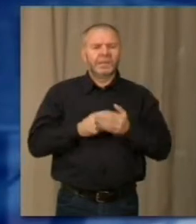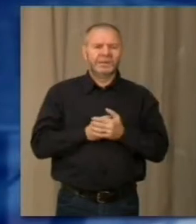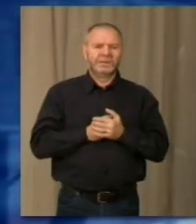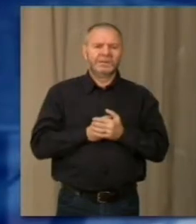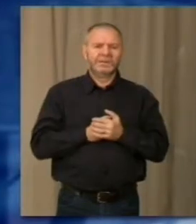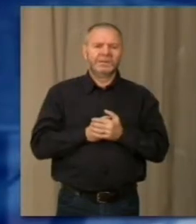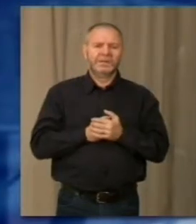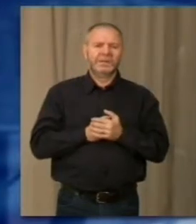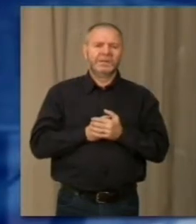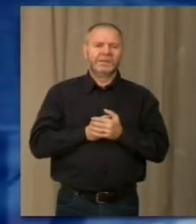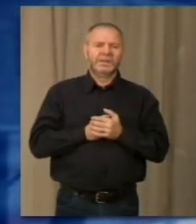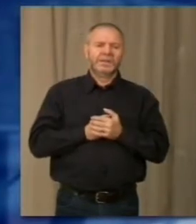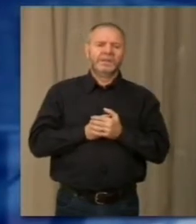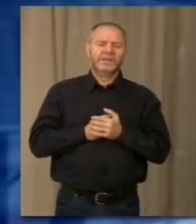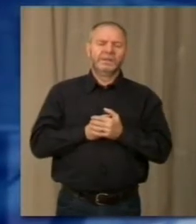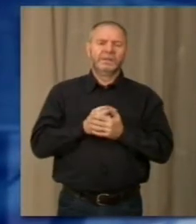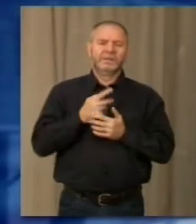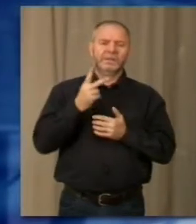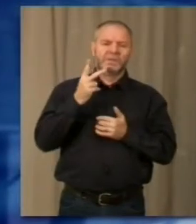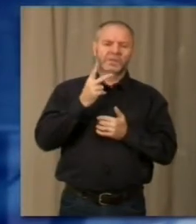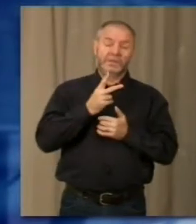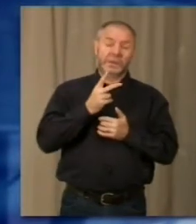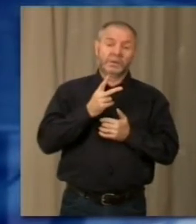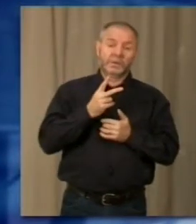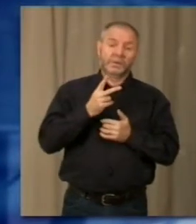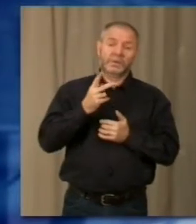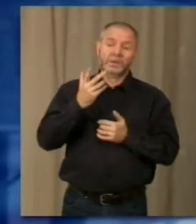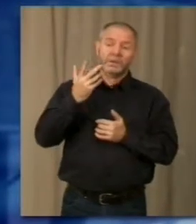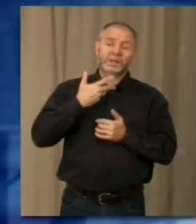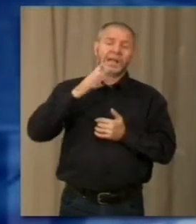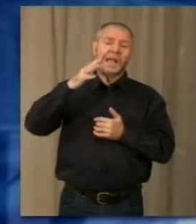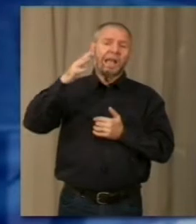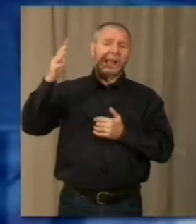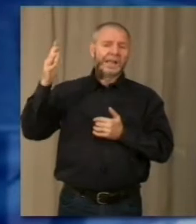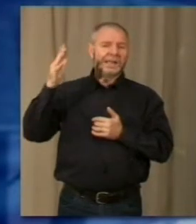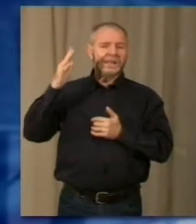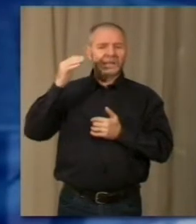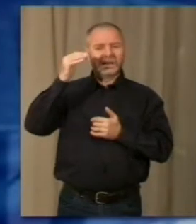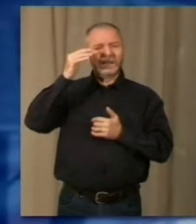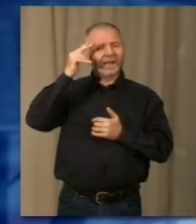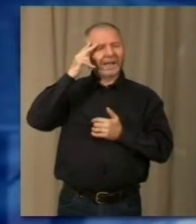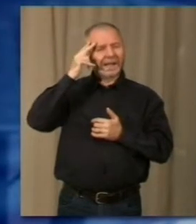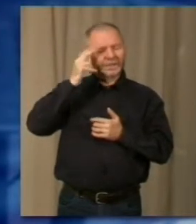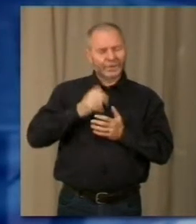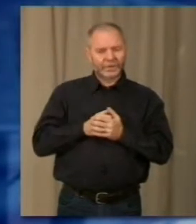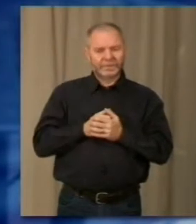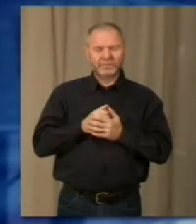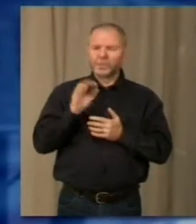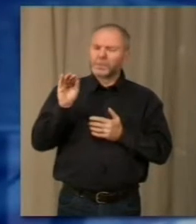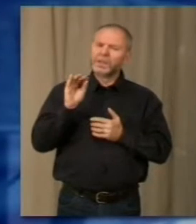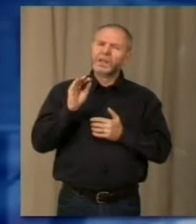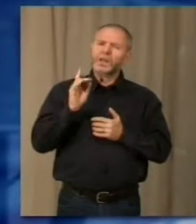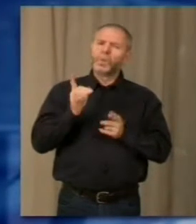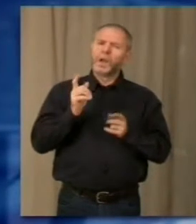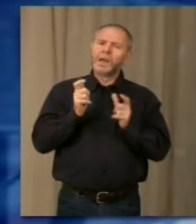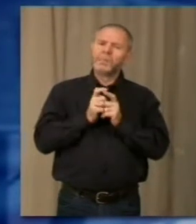davanti a milioni invece di persone che professano altre religioni. Possiamo dire quali sono i paesi che sono